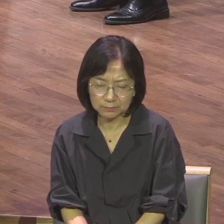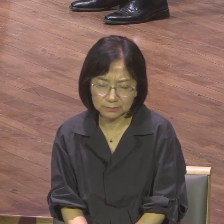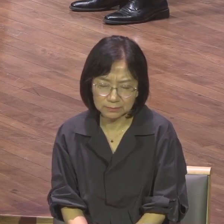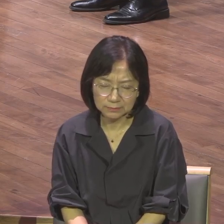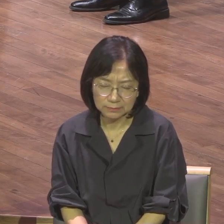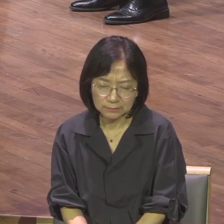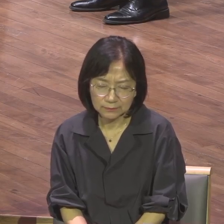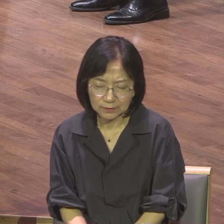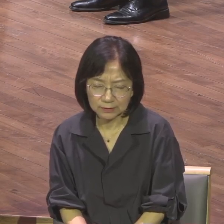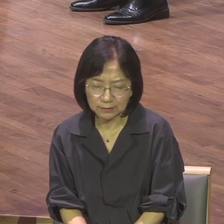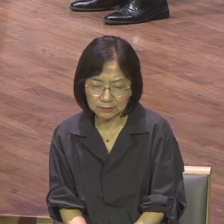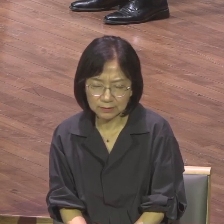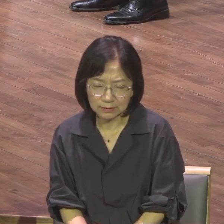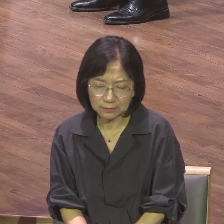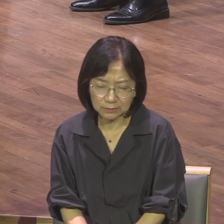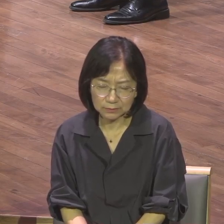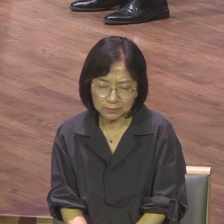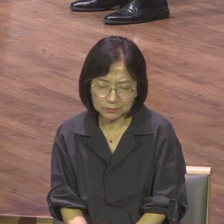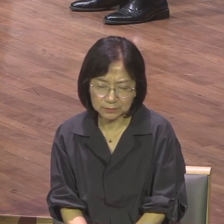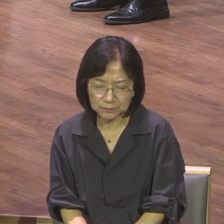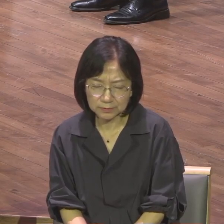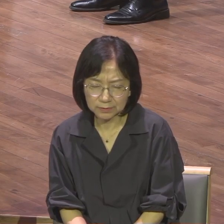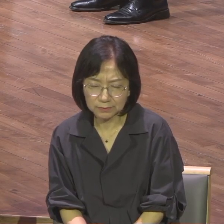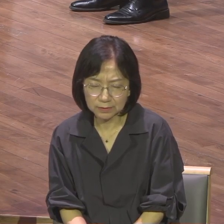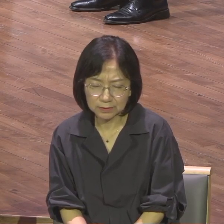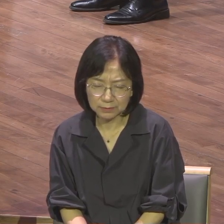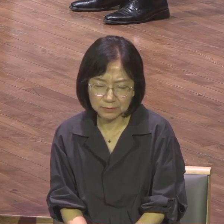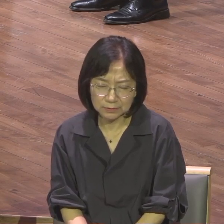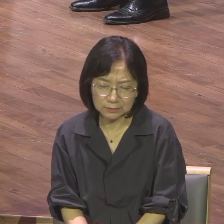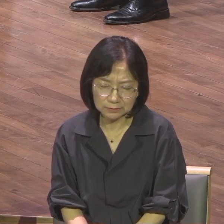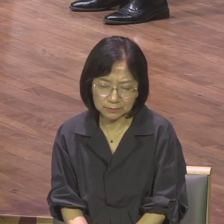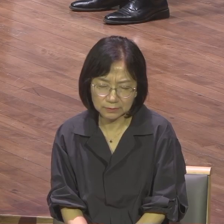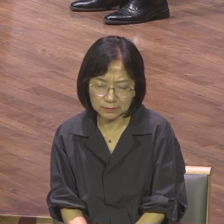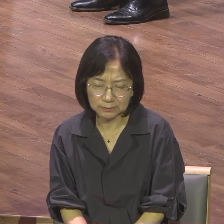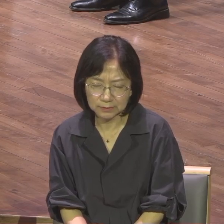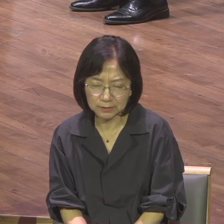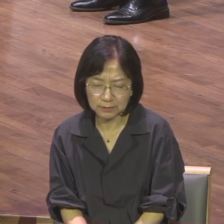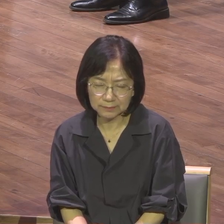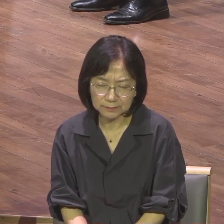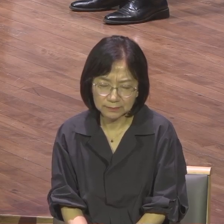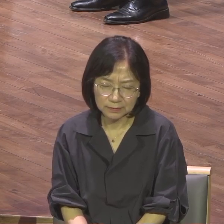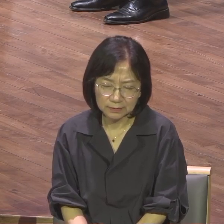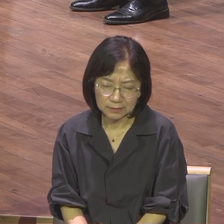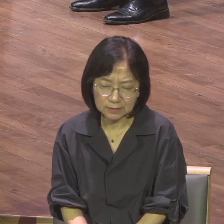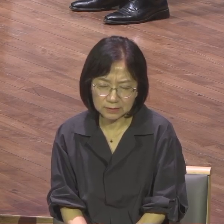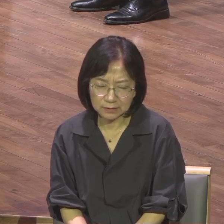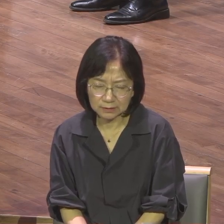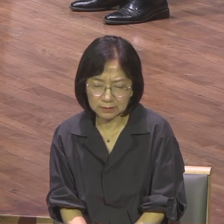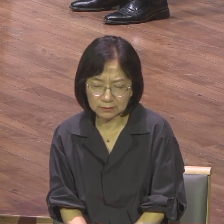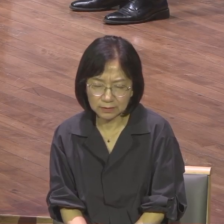나를 넘어져서 나의 한계를 넘어져서 나의 풀을 넘어져서